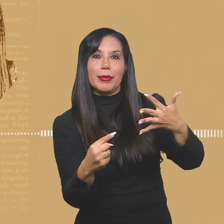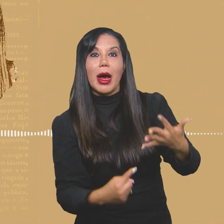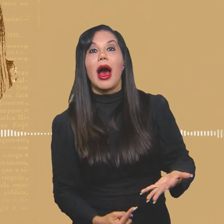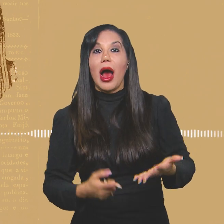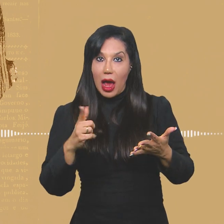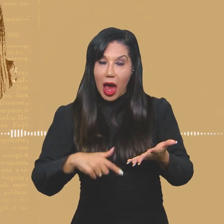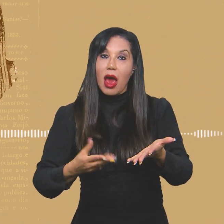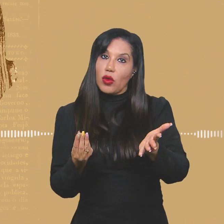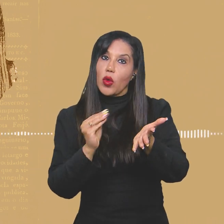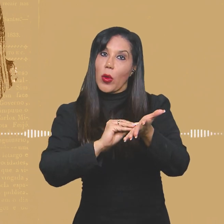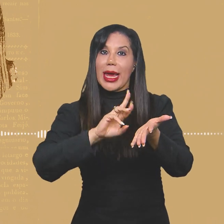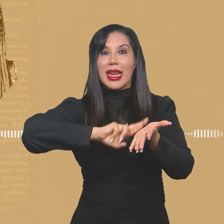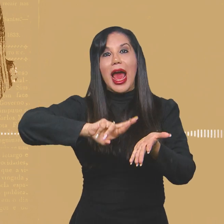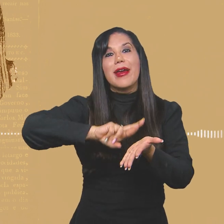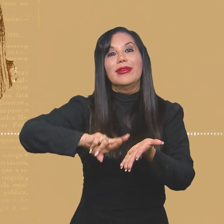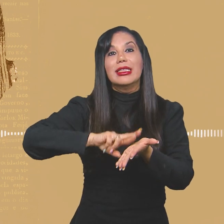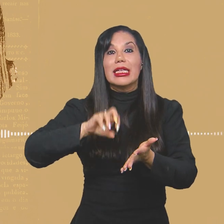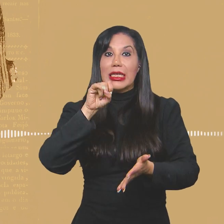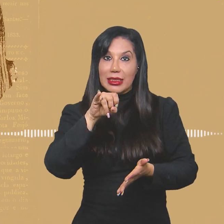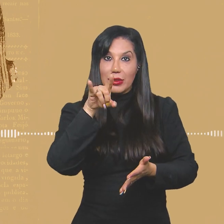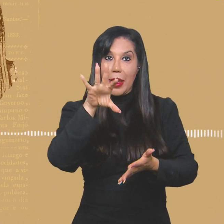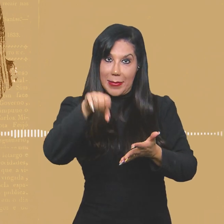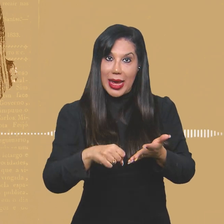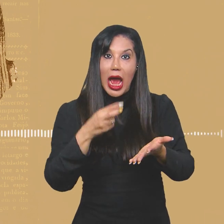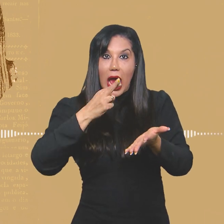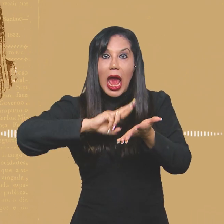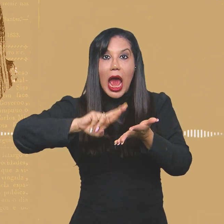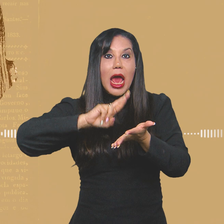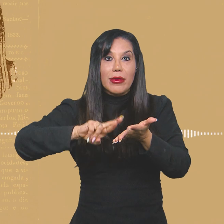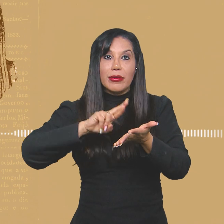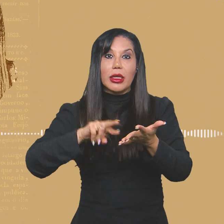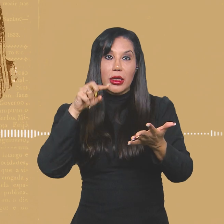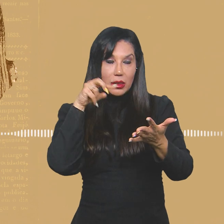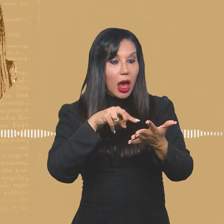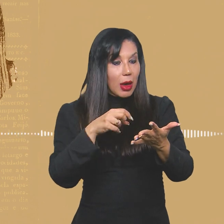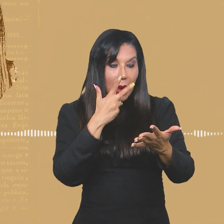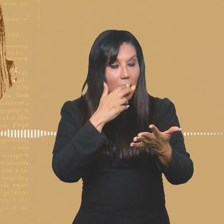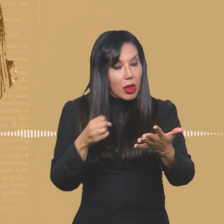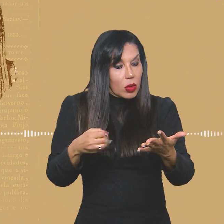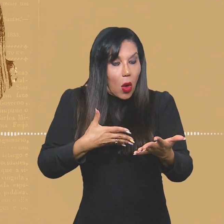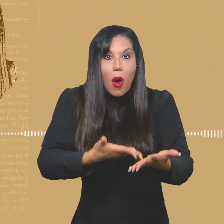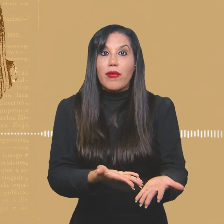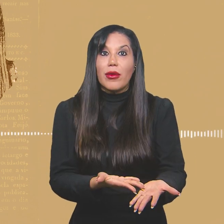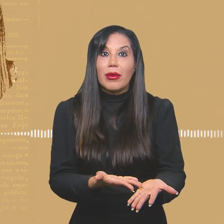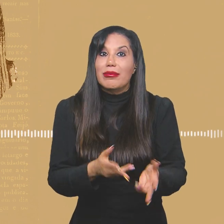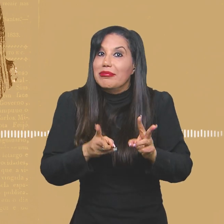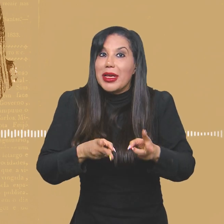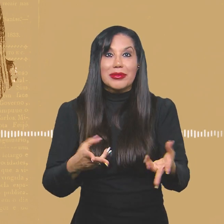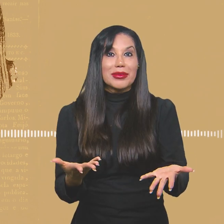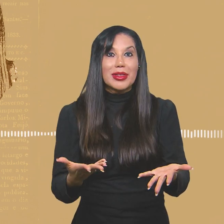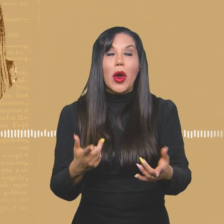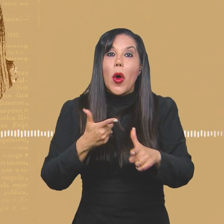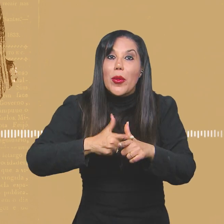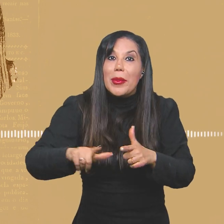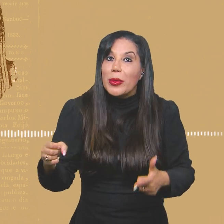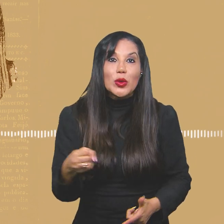aprofundados na revista e, se tu pegar os exemplares, eles são super atualíssimos. São